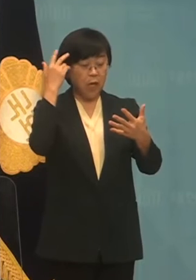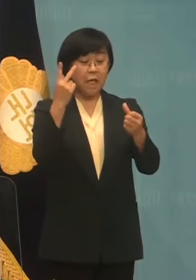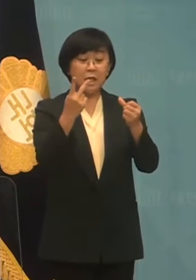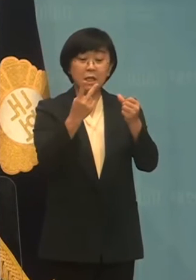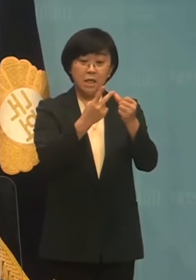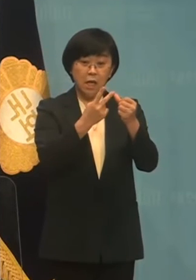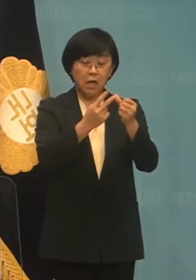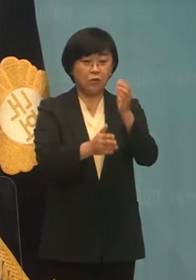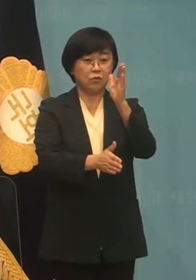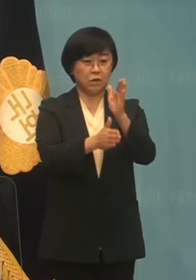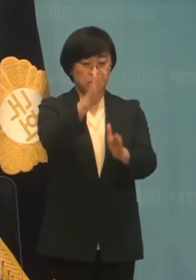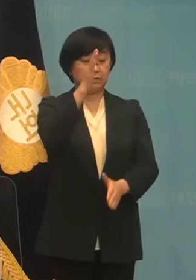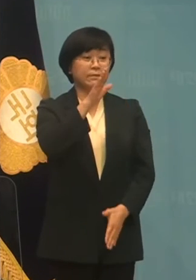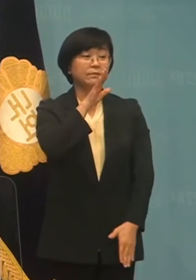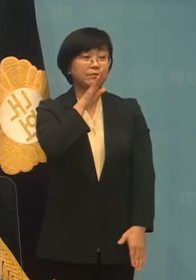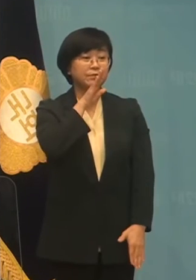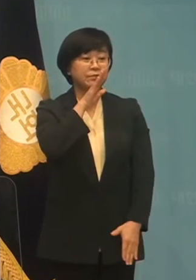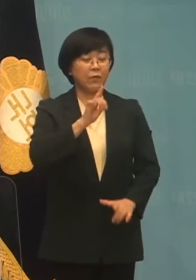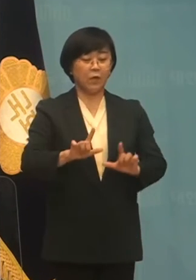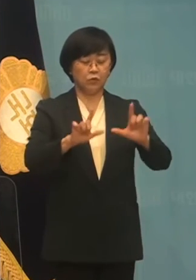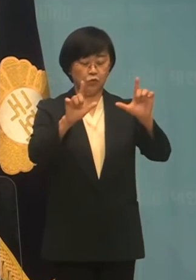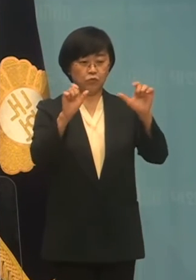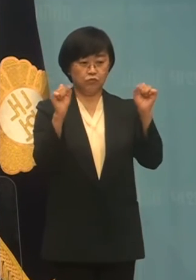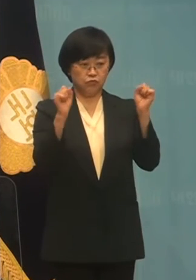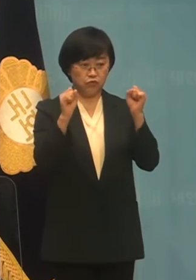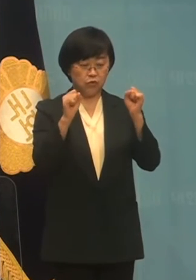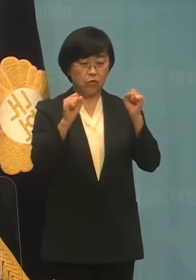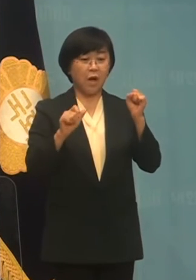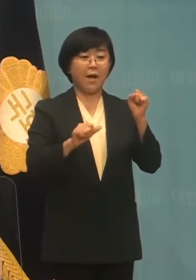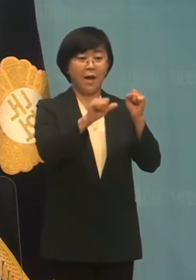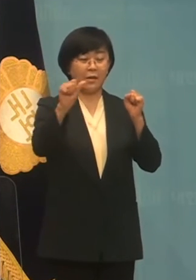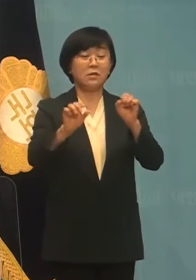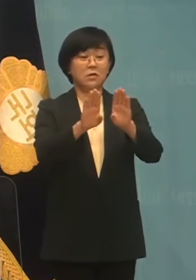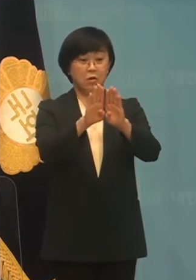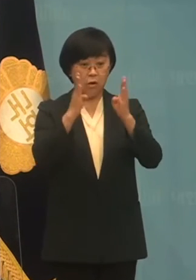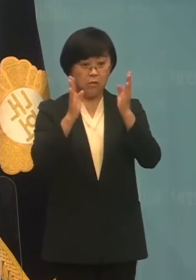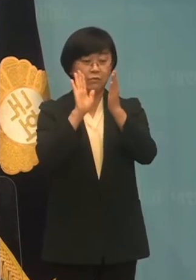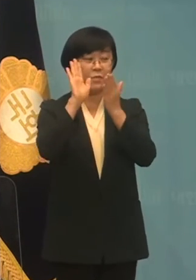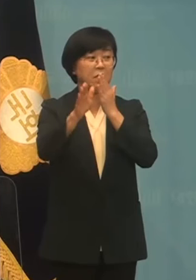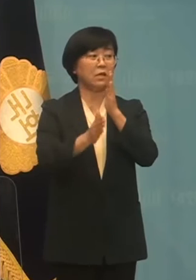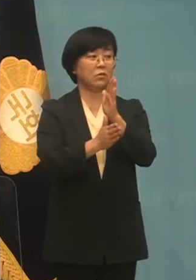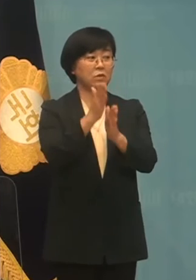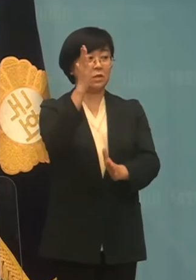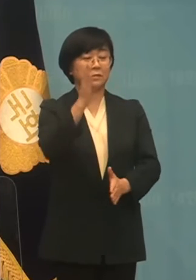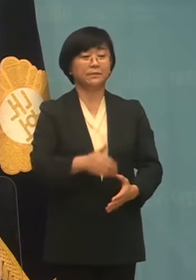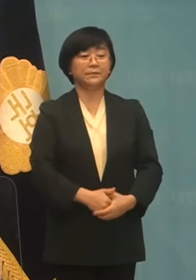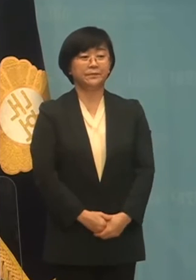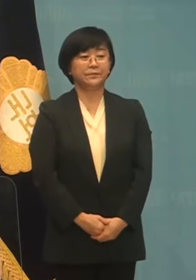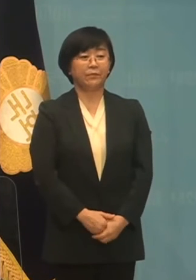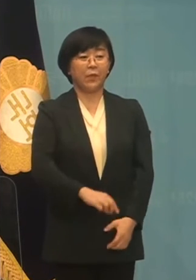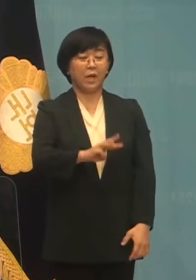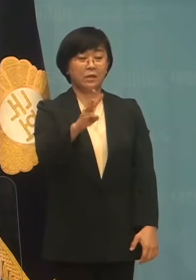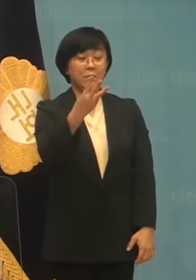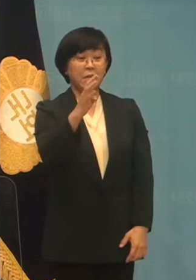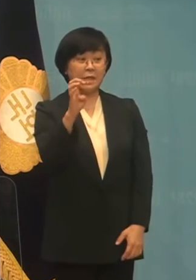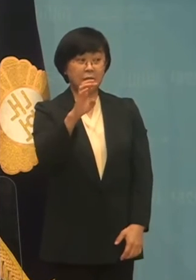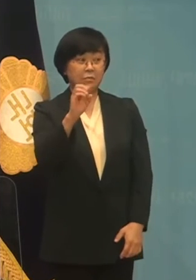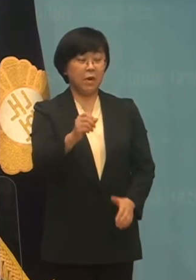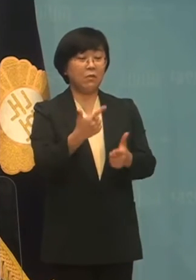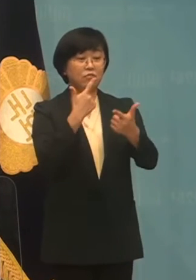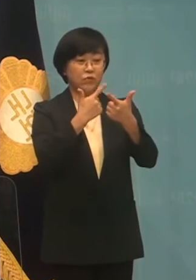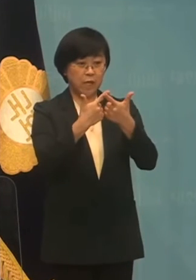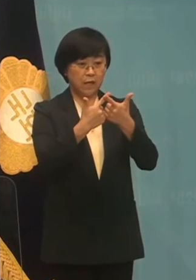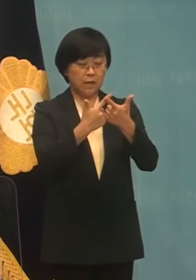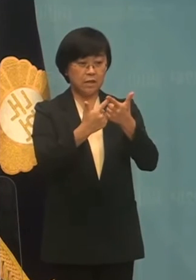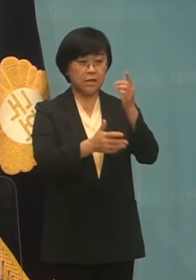제2의 도시이자 동북아 관문 역할을 할 미래의 도시입니다. 340만 부산 시민들의